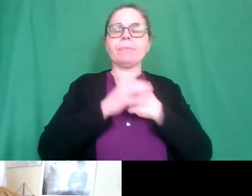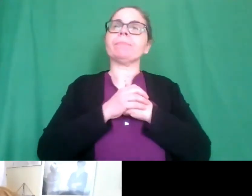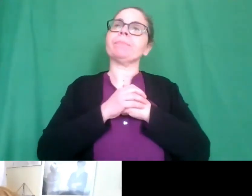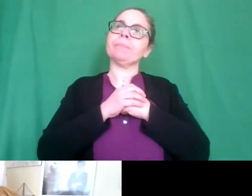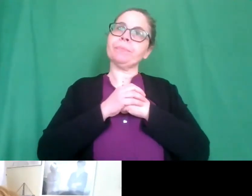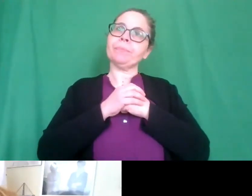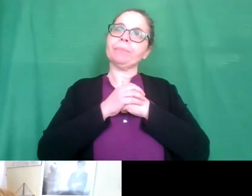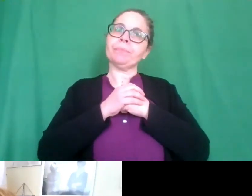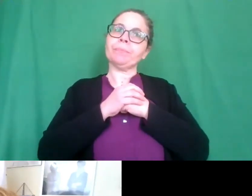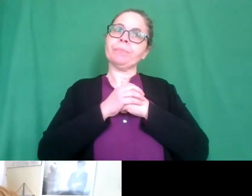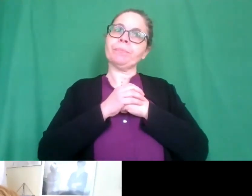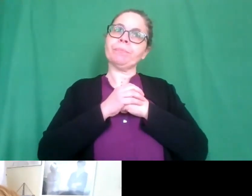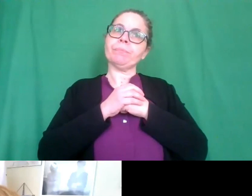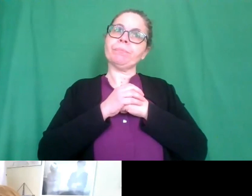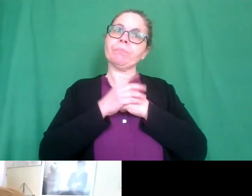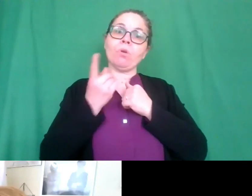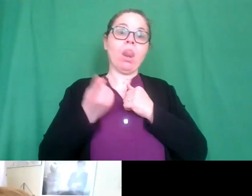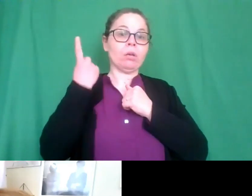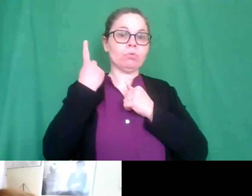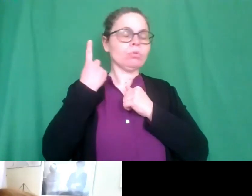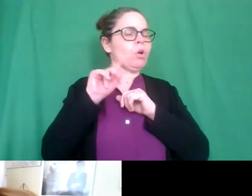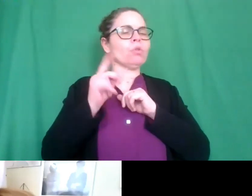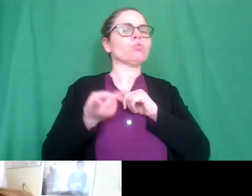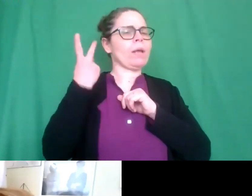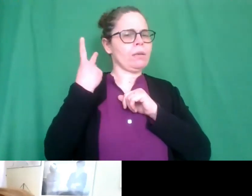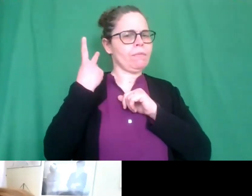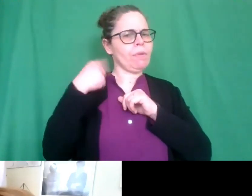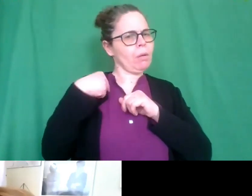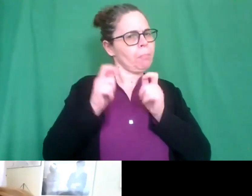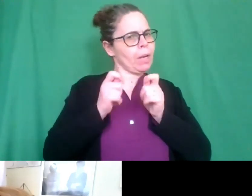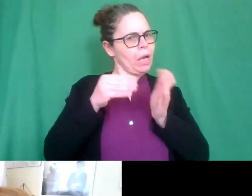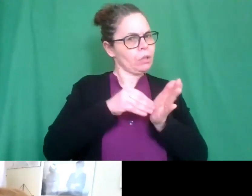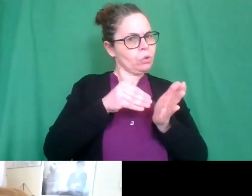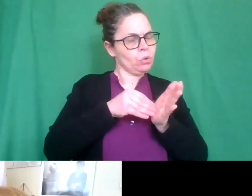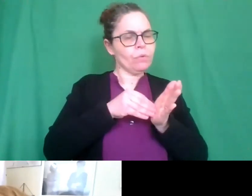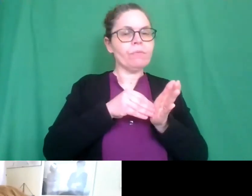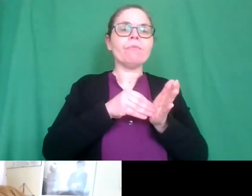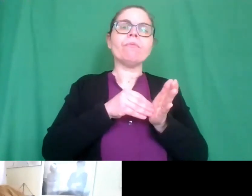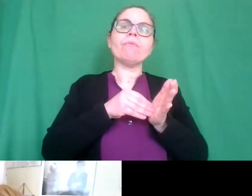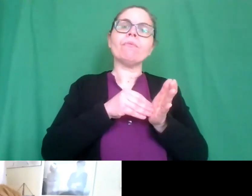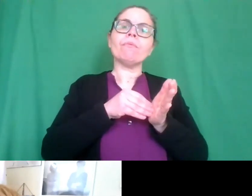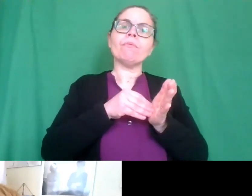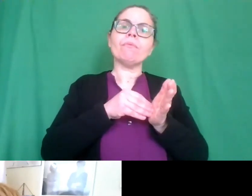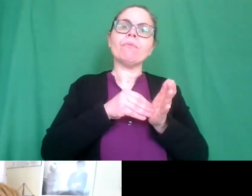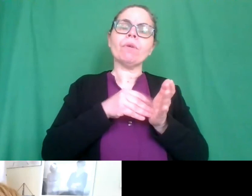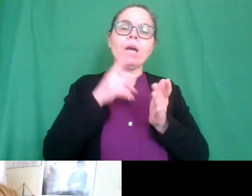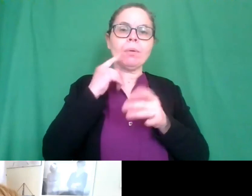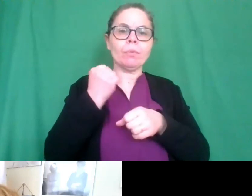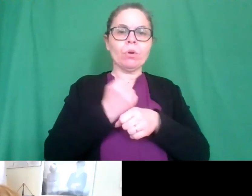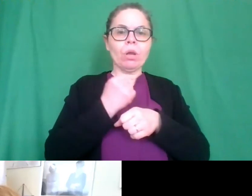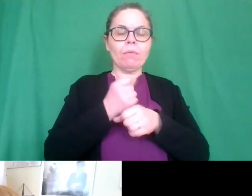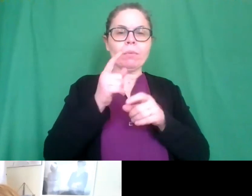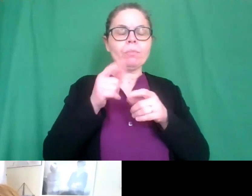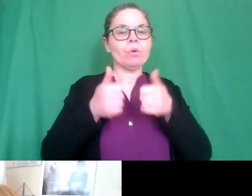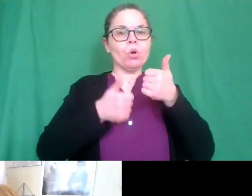dire io lo scorso anno ero no due anni fa ero a Padova e ho visto alcuni lavori resto strabiliata dalle